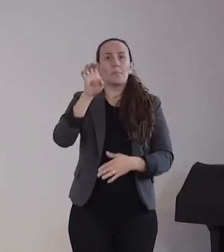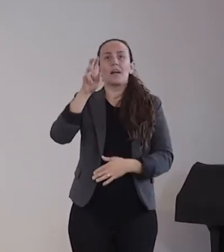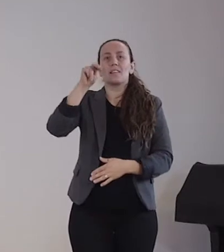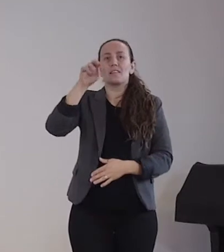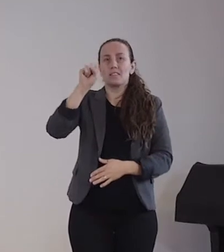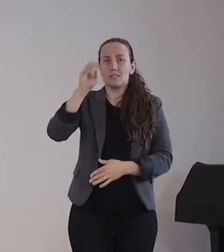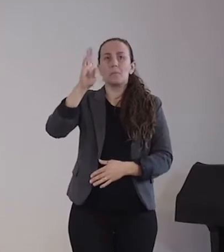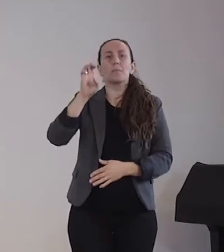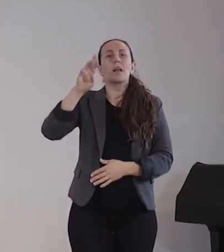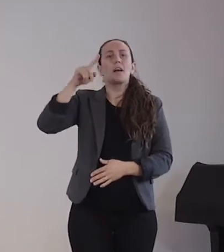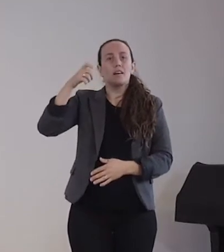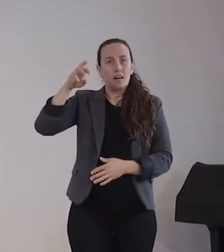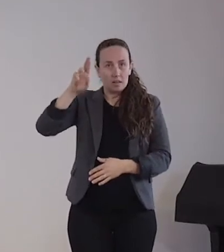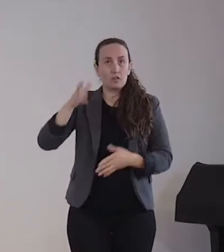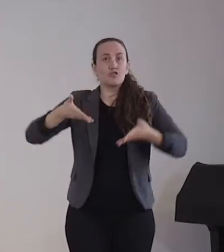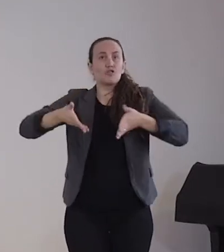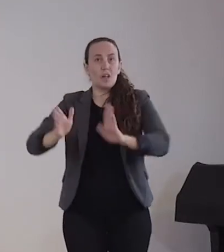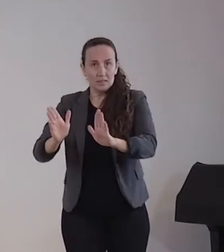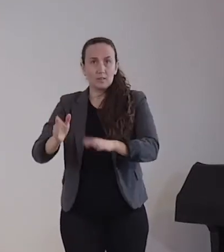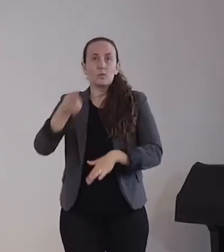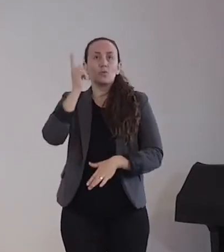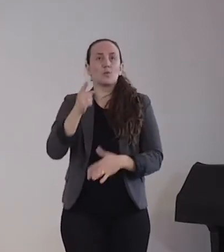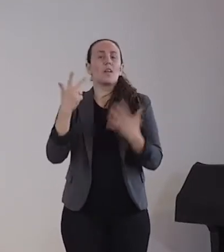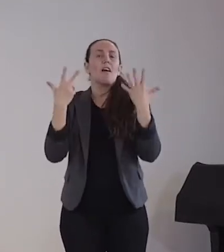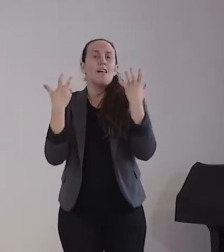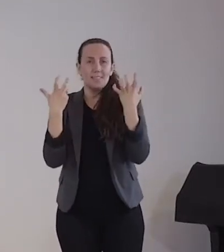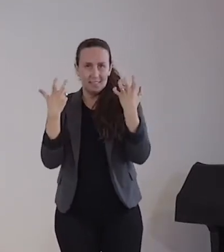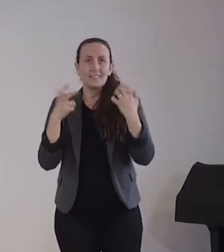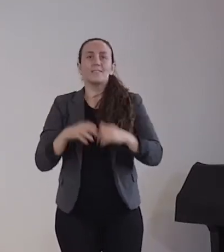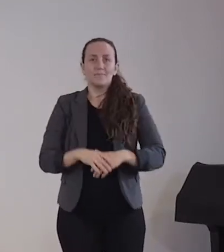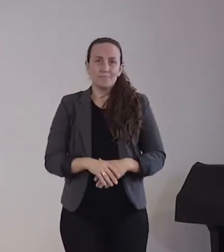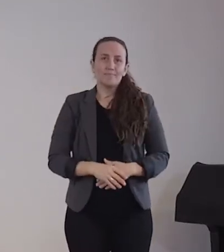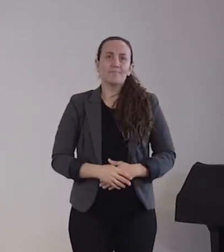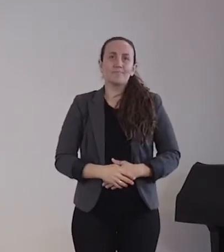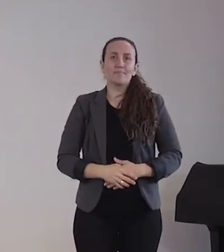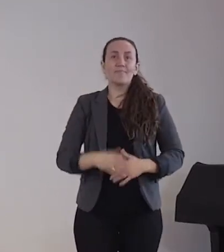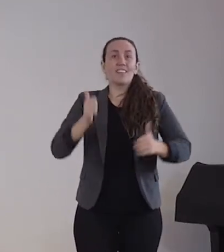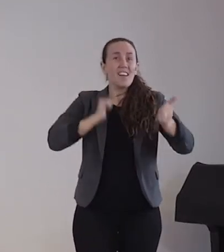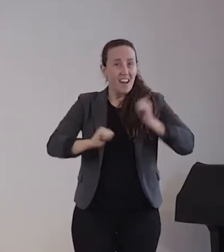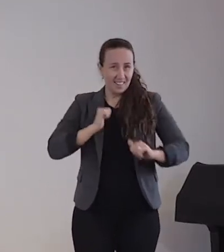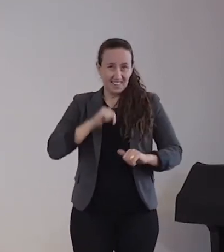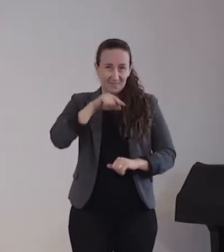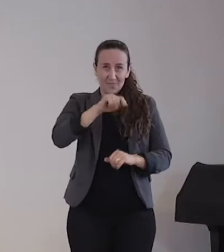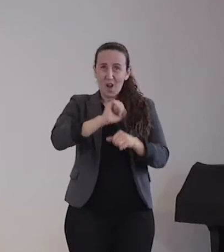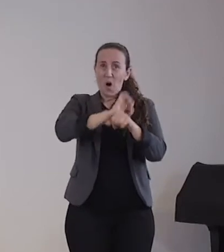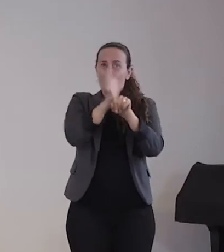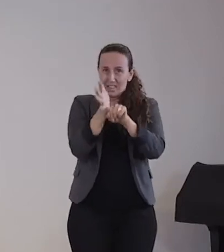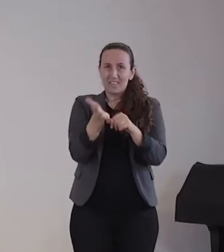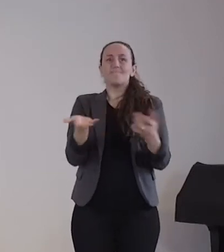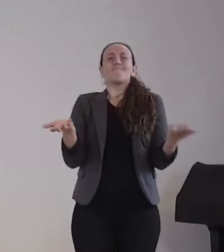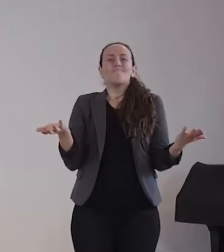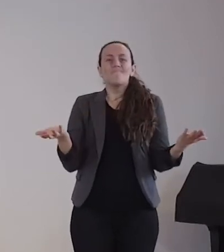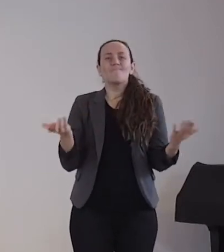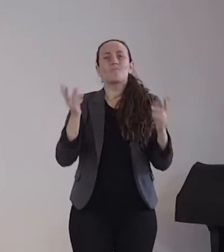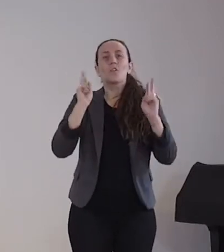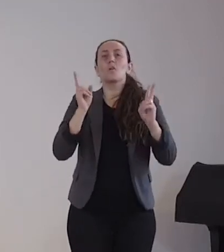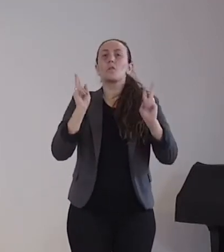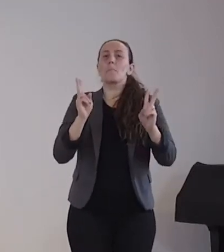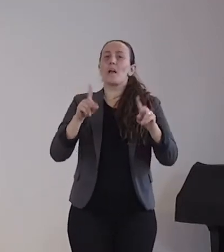geregeltes Vereinsleben leben. In 2020 haben wir ein paar Unternehmungen nach dem Geld für die Hygieneregeln unternommen.